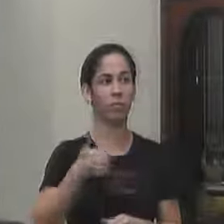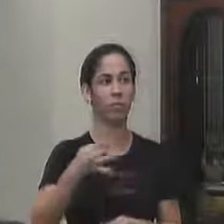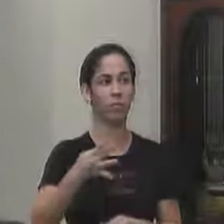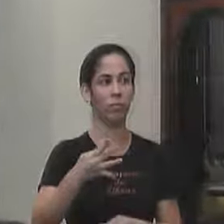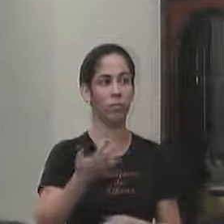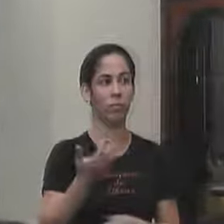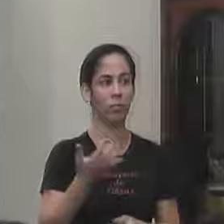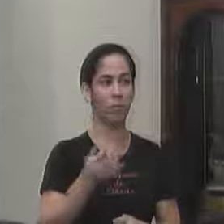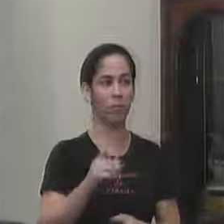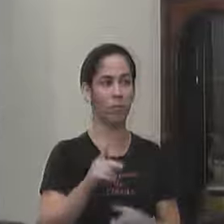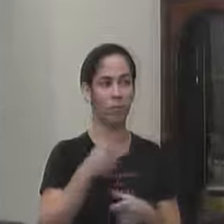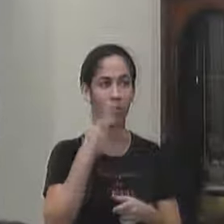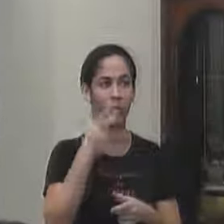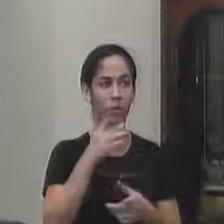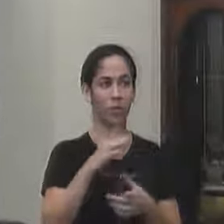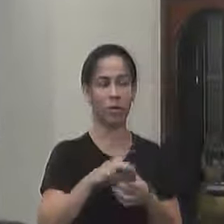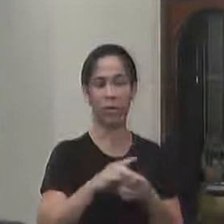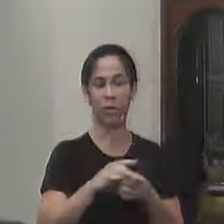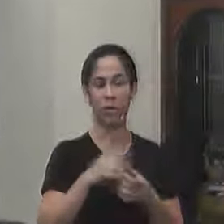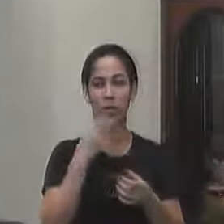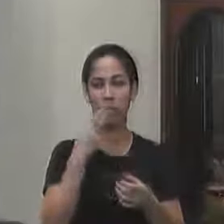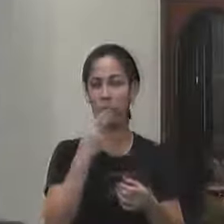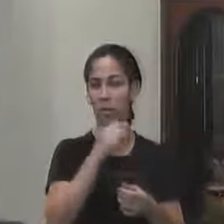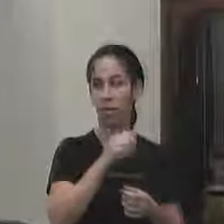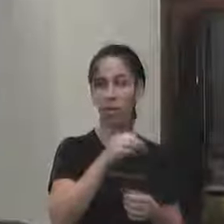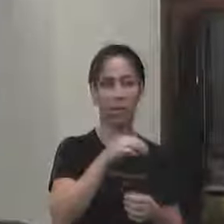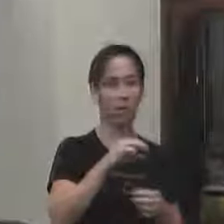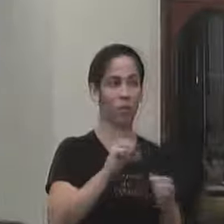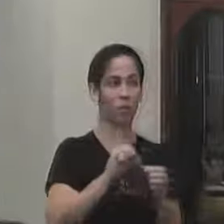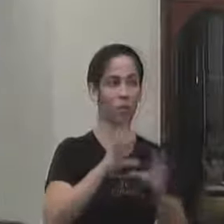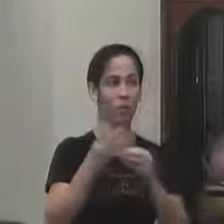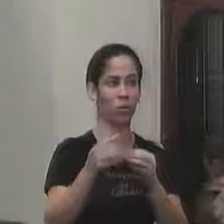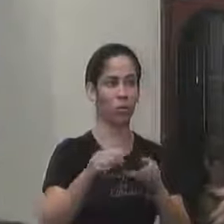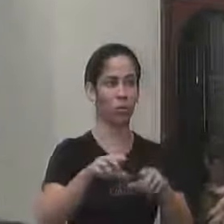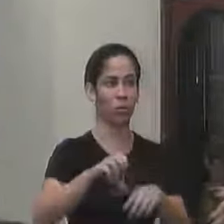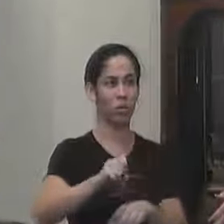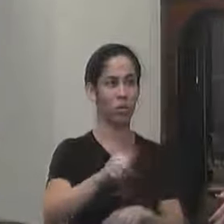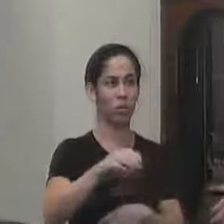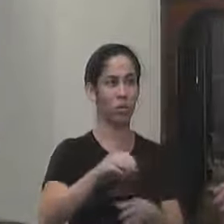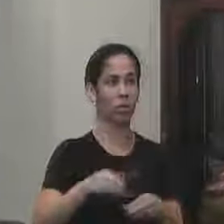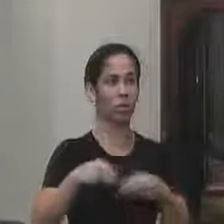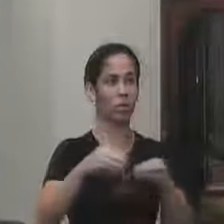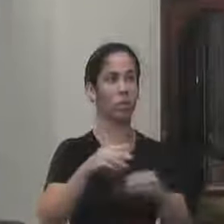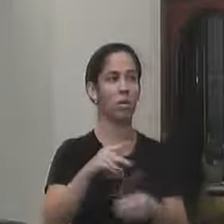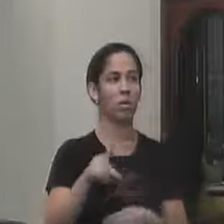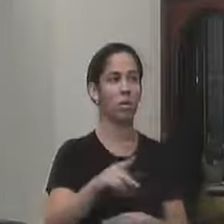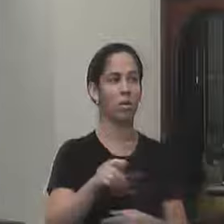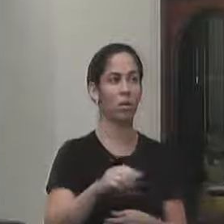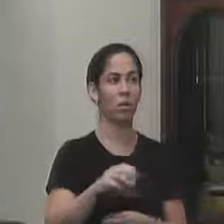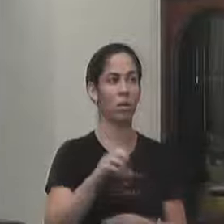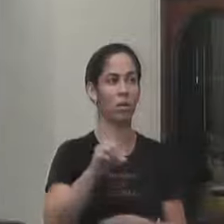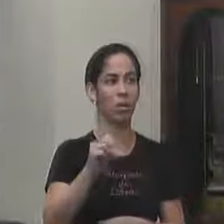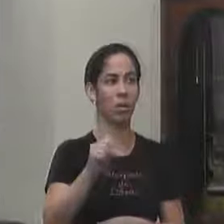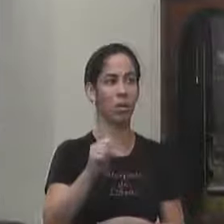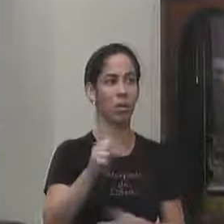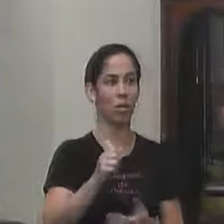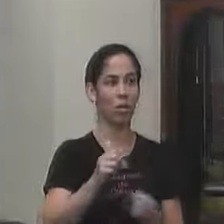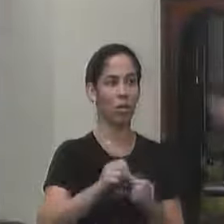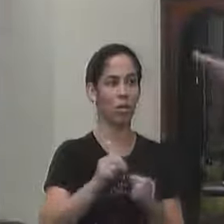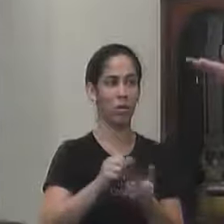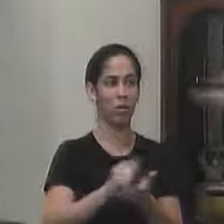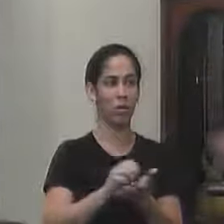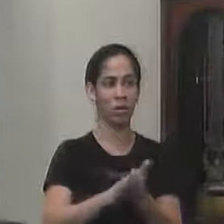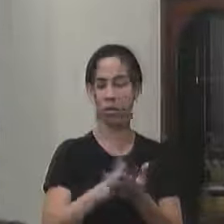querendo quando eu abri quando eu mandei o mobiliário quando eu mandei a professora 8 efetivaram a matrícula